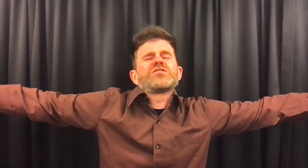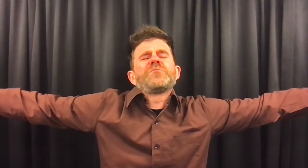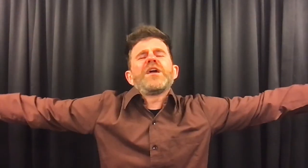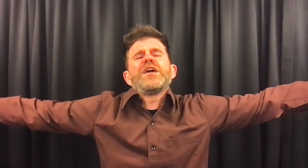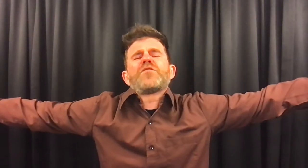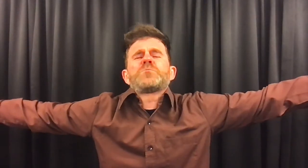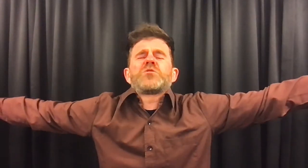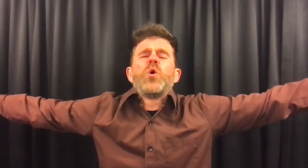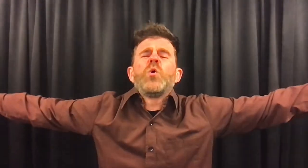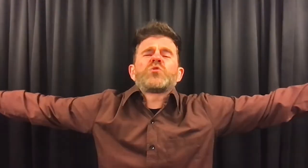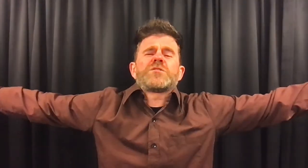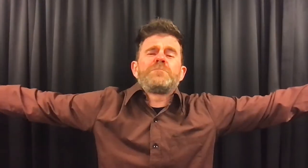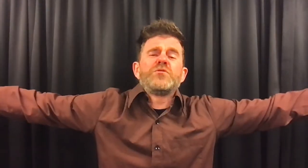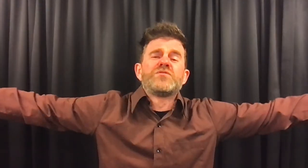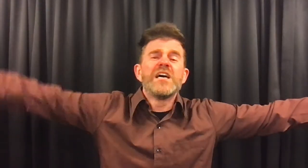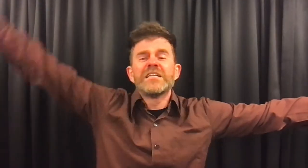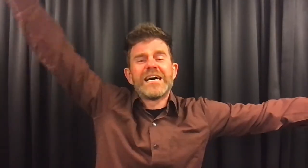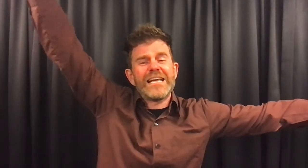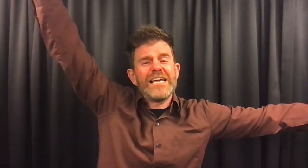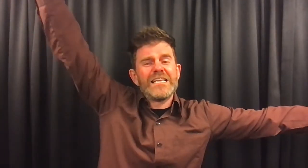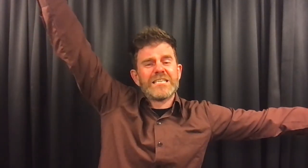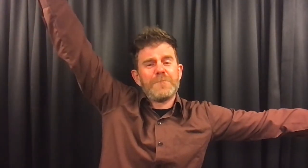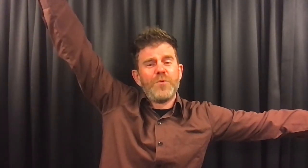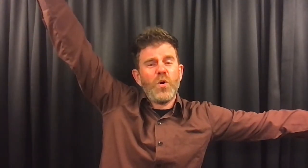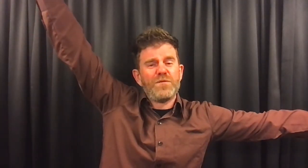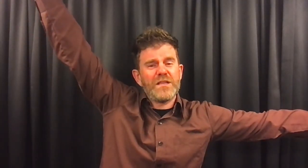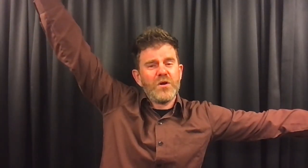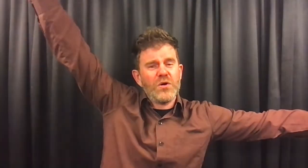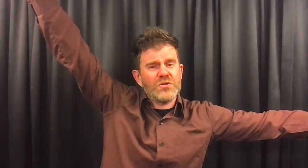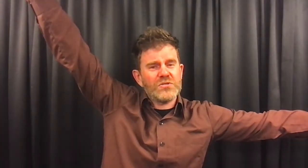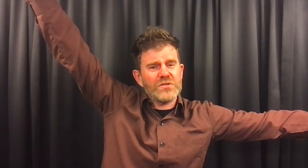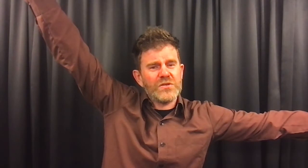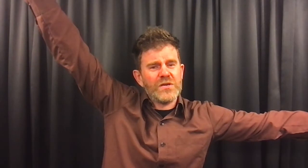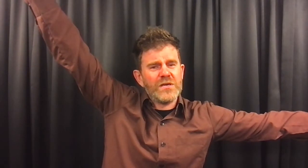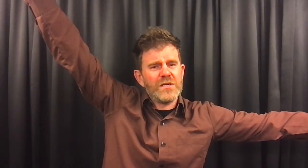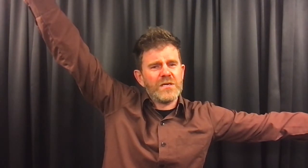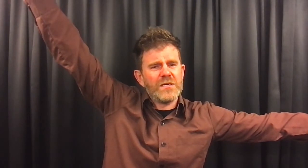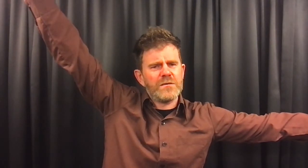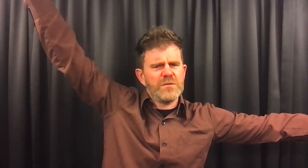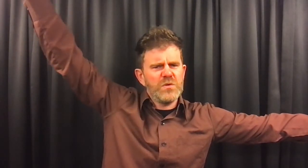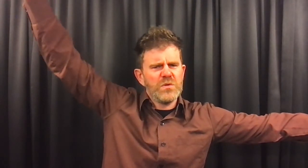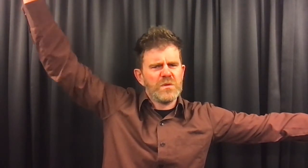zweven op zijn hoogste punt. Daar eenzaam boven in de lucht. Maar toen...